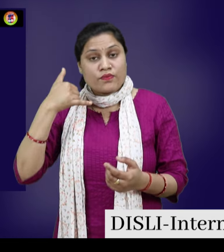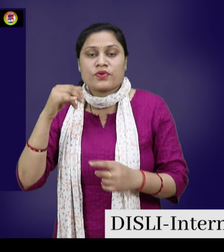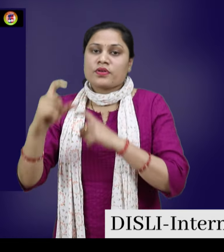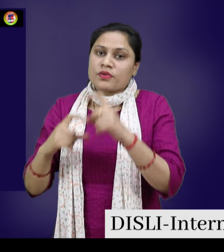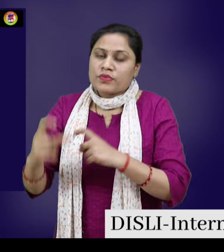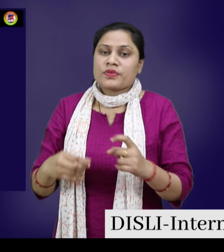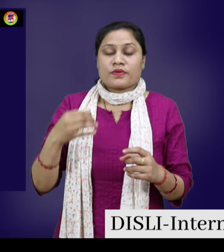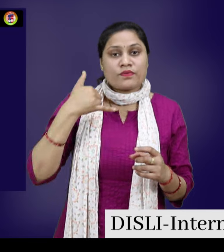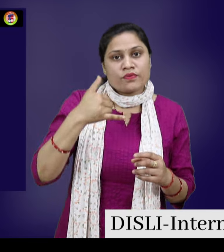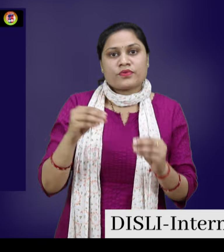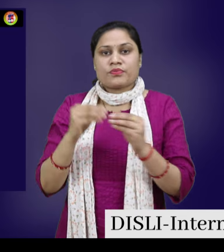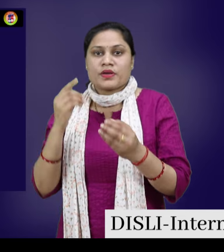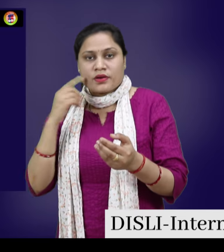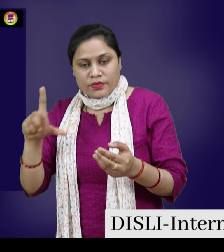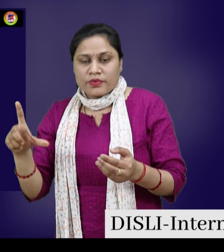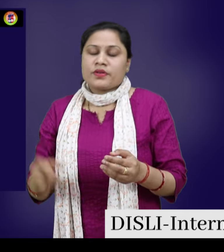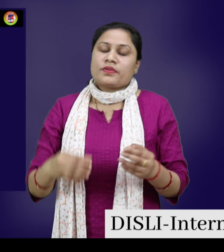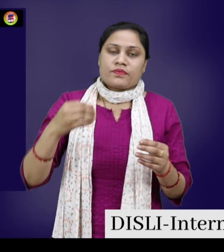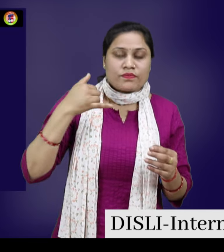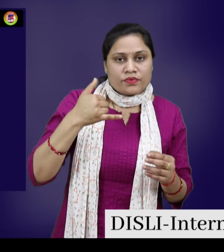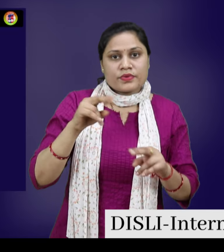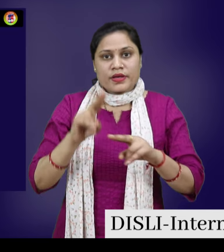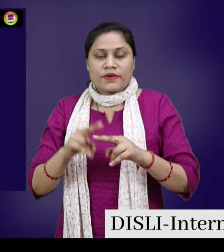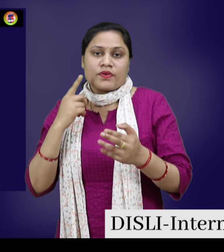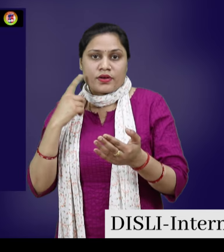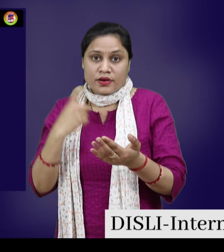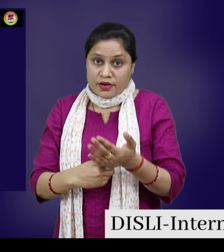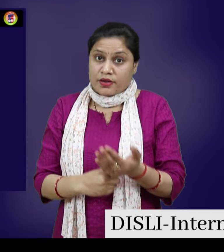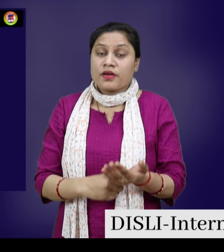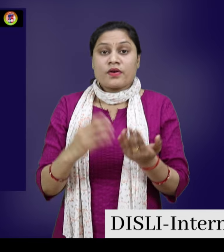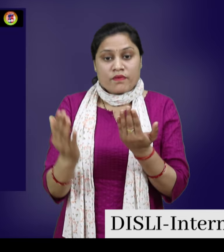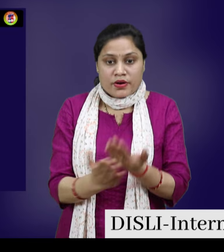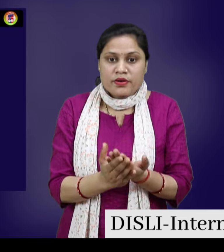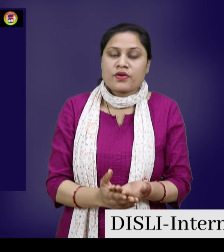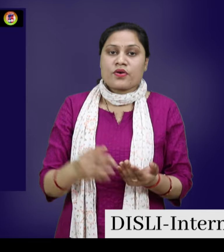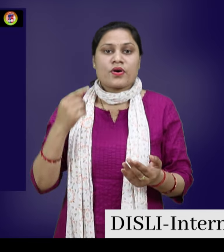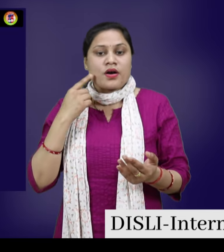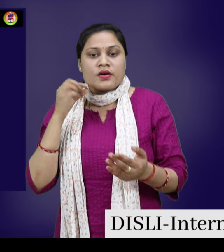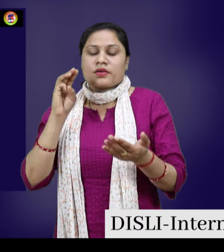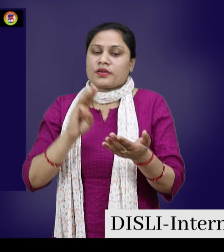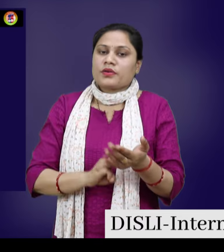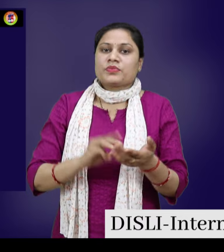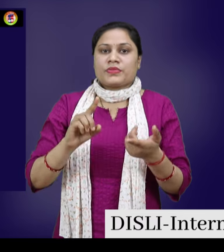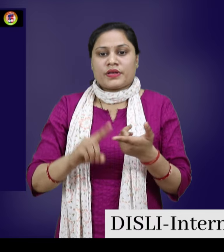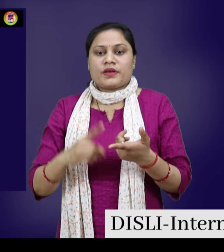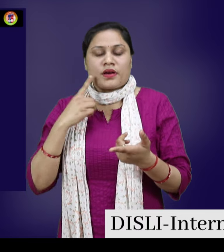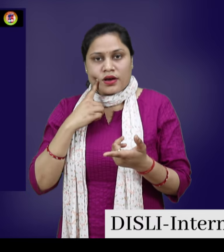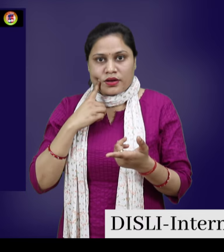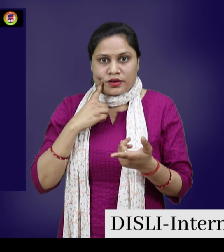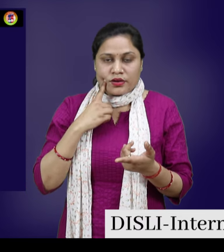का brand, phone bill, FIR copy, phone का IMEI नंबर की ज़रूरत है पूरी जानकारी भरें